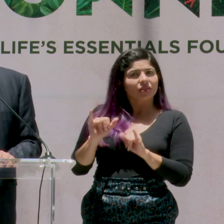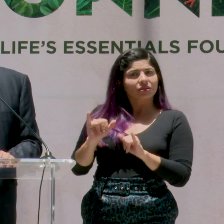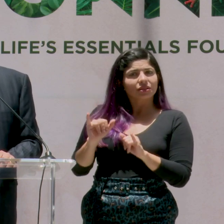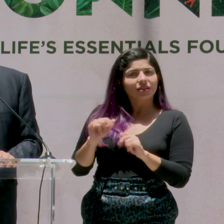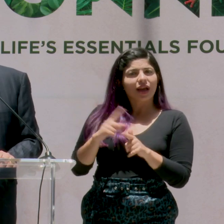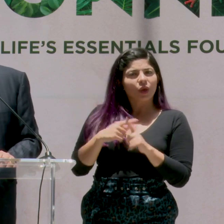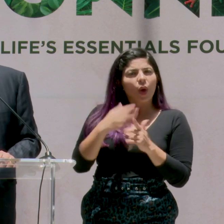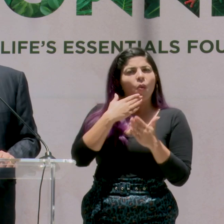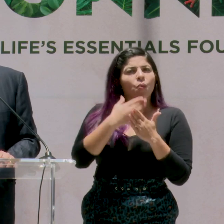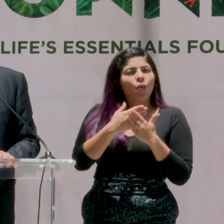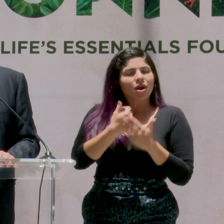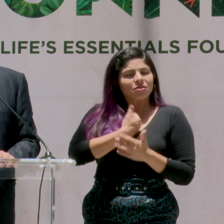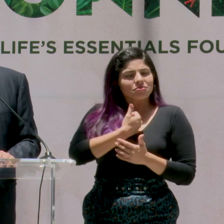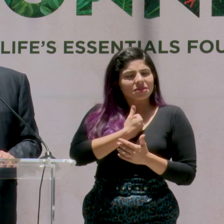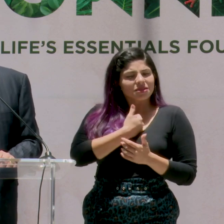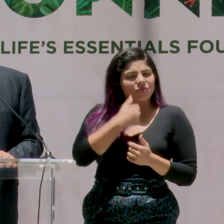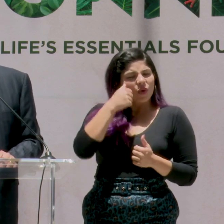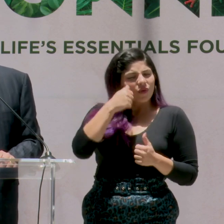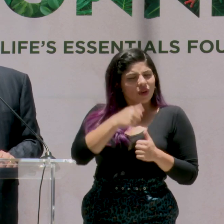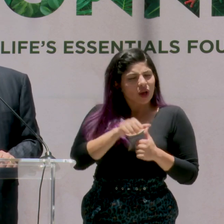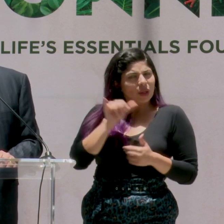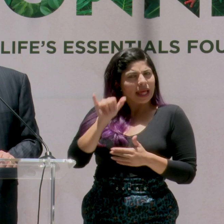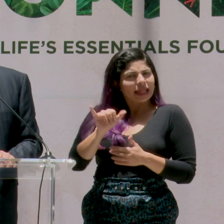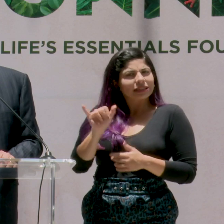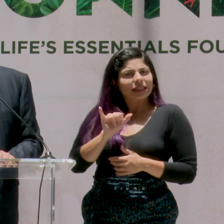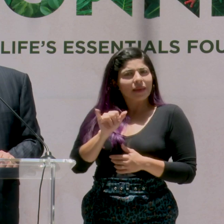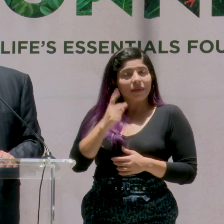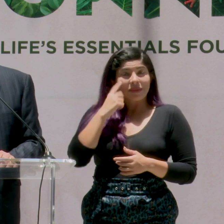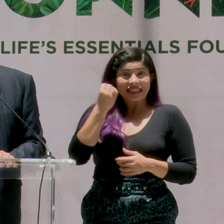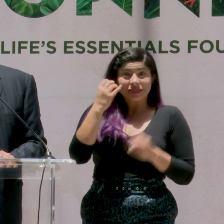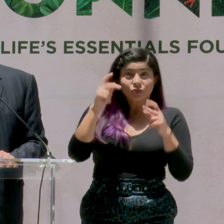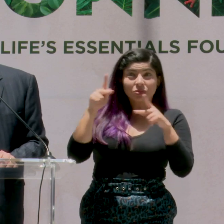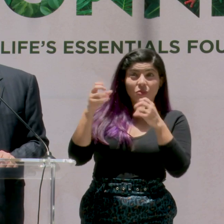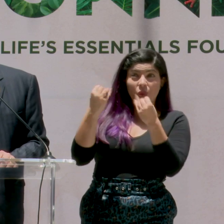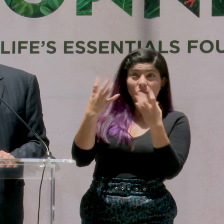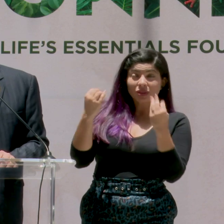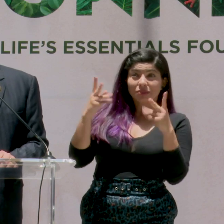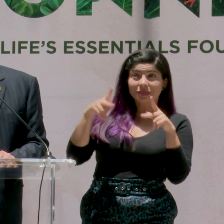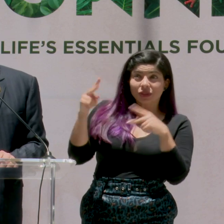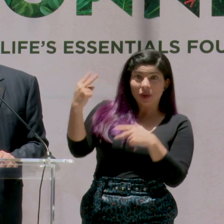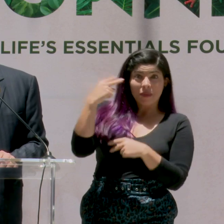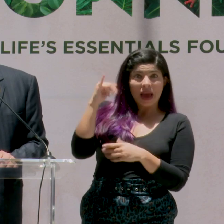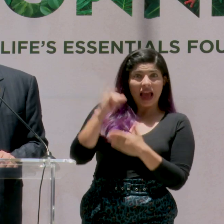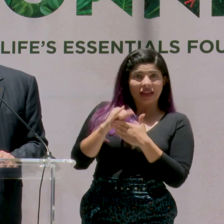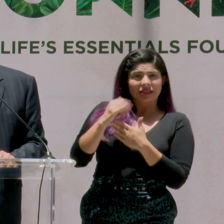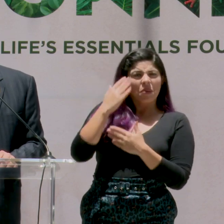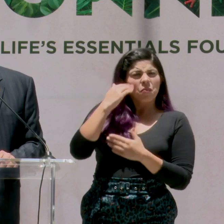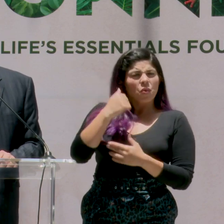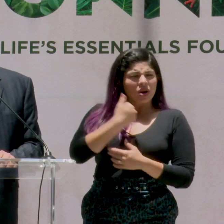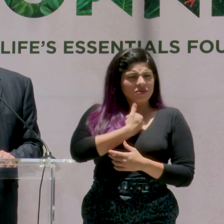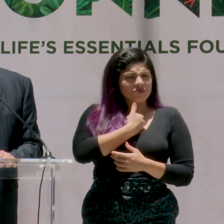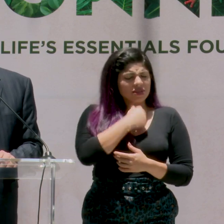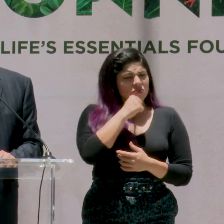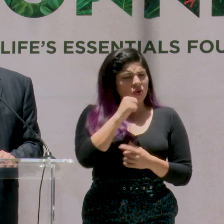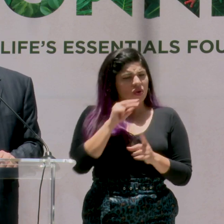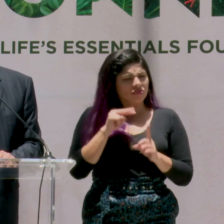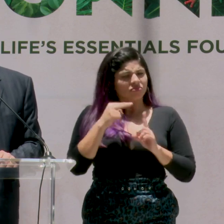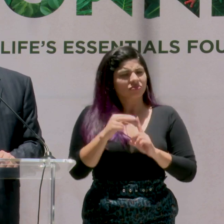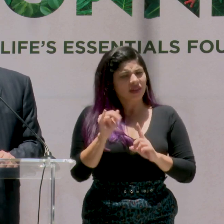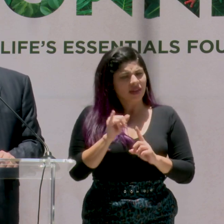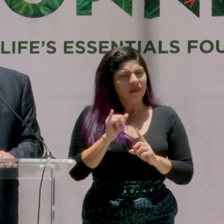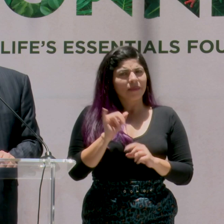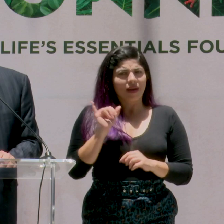vez es bueno recordarlo nosotros mismos hoy, porque si somos eso para mucha gente afuera, ¿por qué no lo vamos a hacer para nosotros mismos cuando